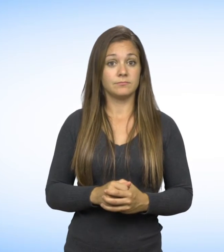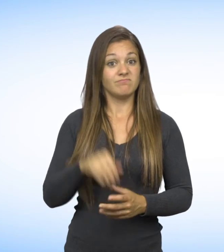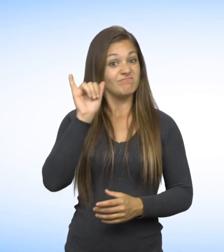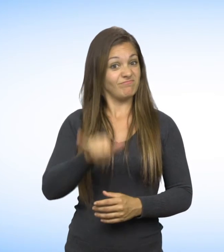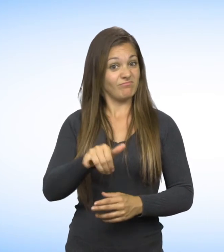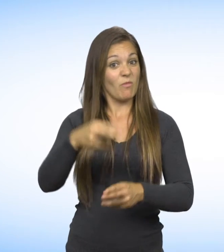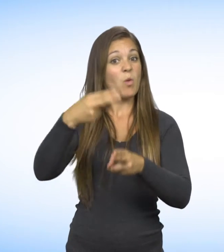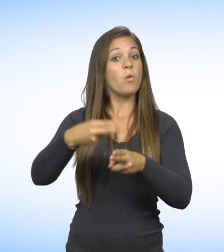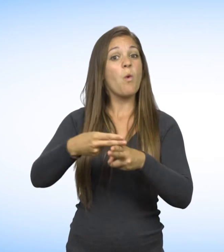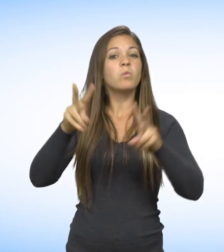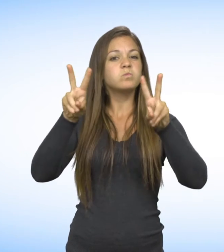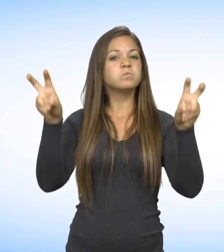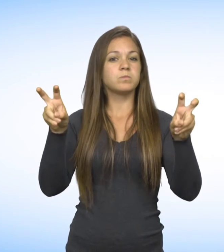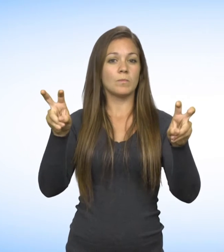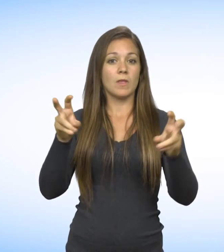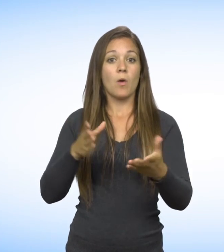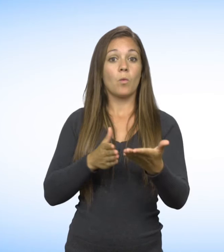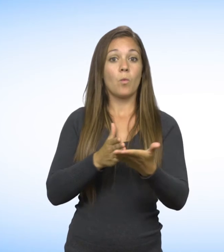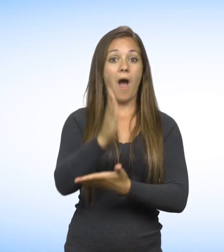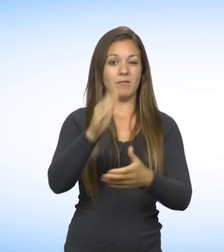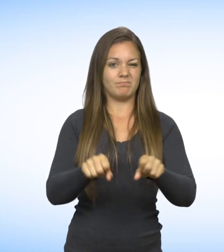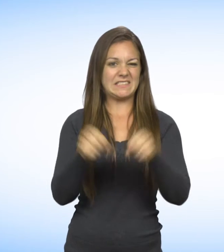Ce qui s'appelle lésion de droit